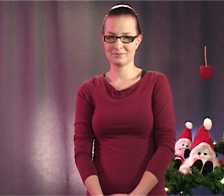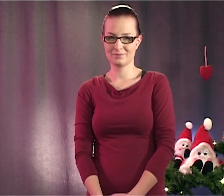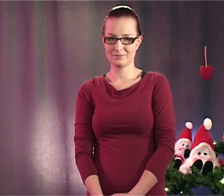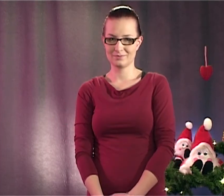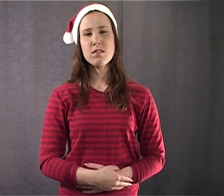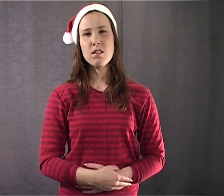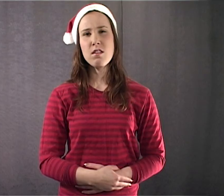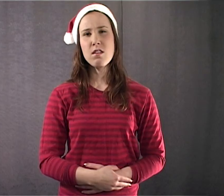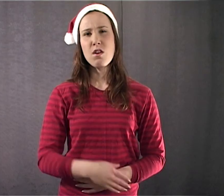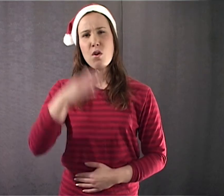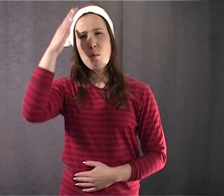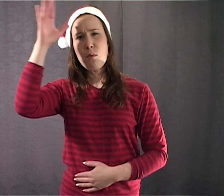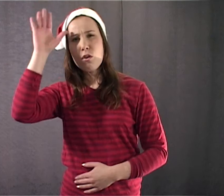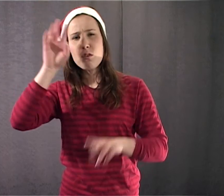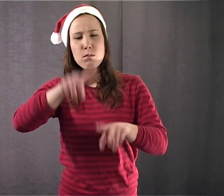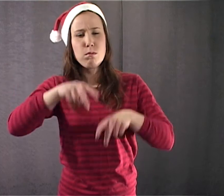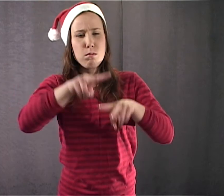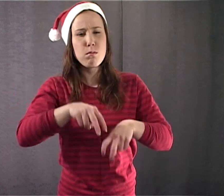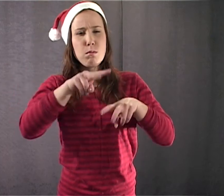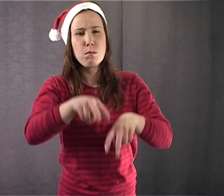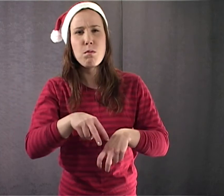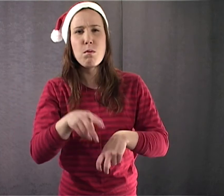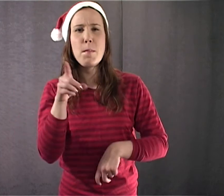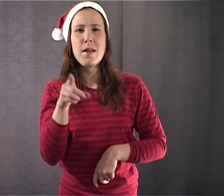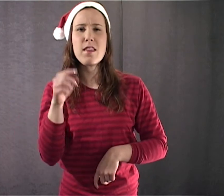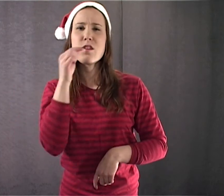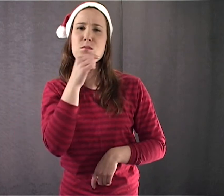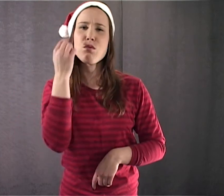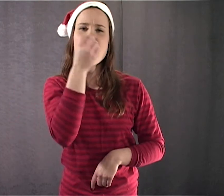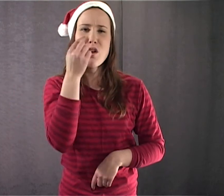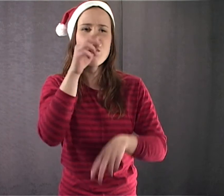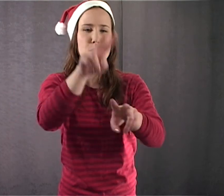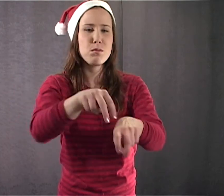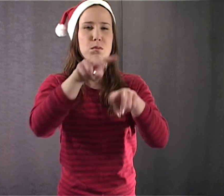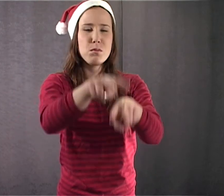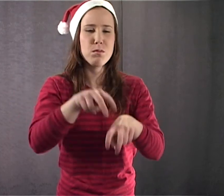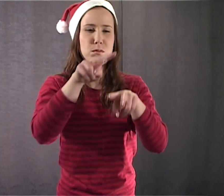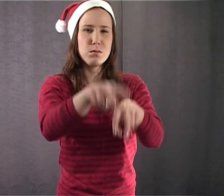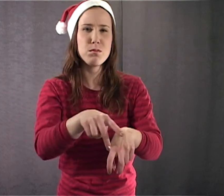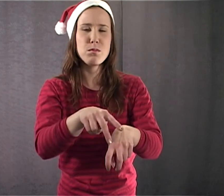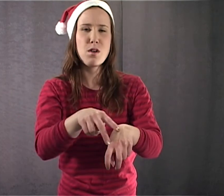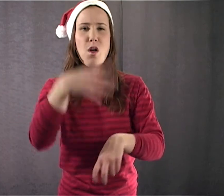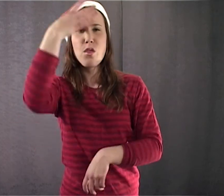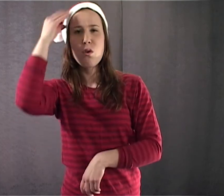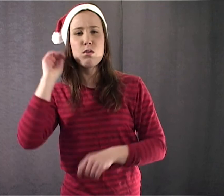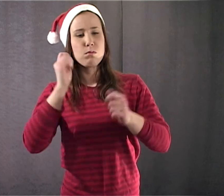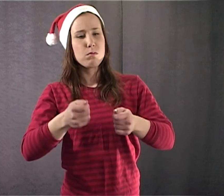joulupukki laskee. Näin porot lähtevät matkaan Petteri punakuonon johdattelemina. Tontut jakavat lahjat